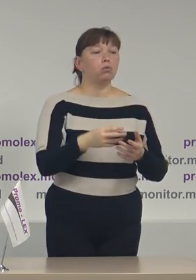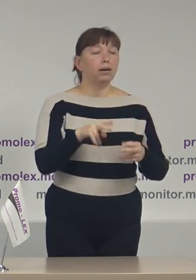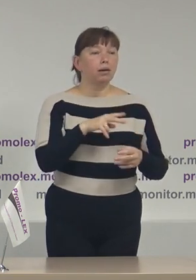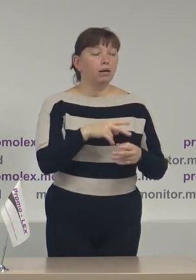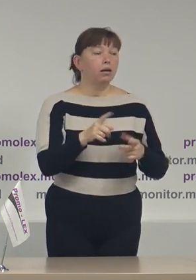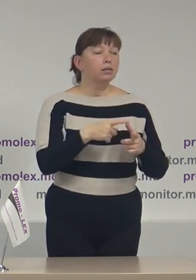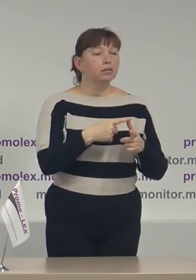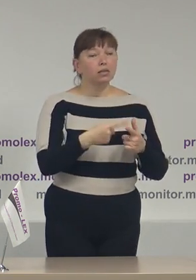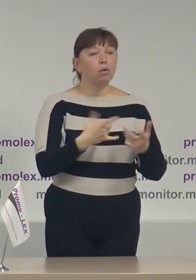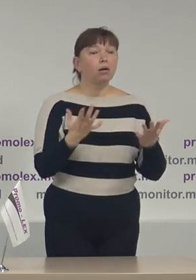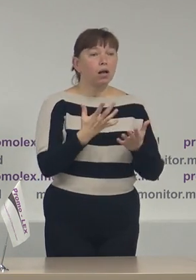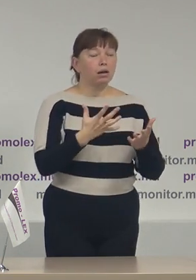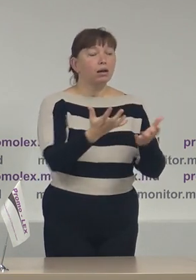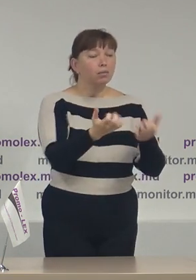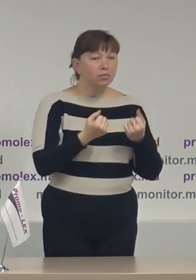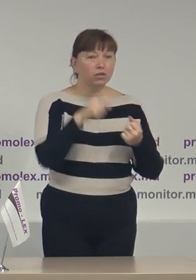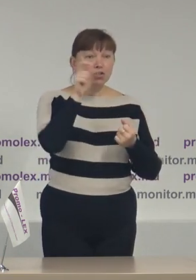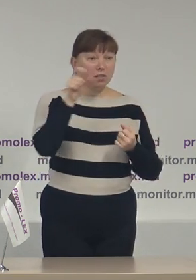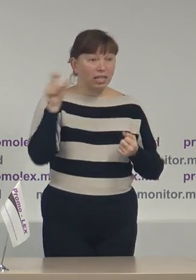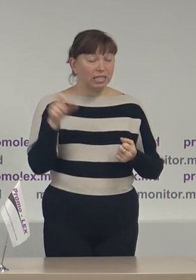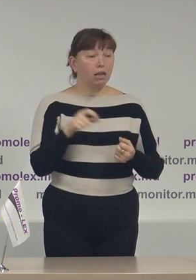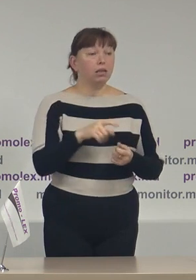avantaje pe care le obțin cetățenii,